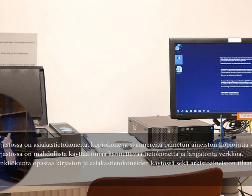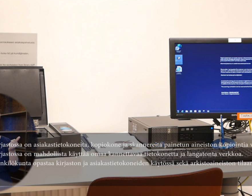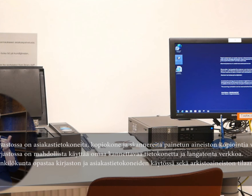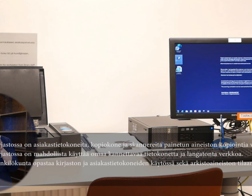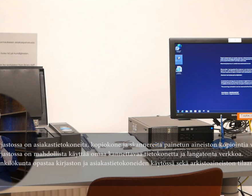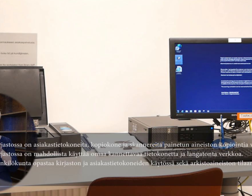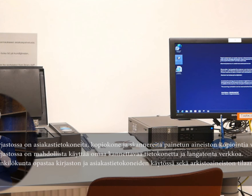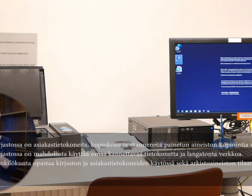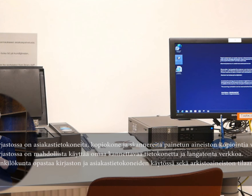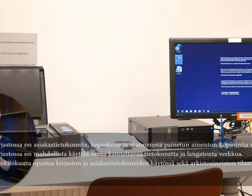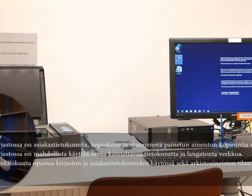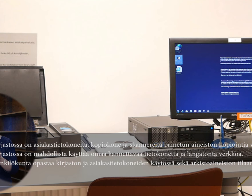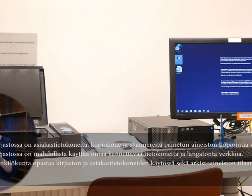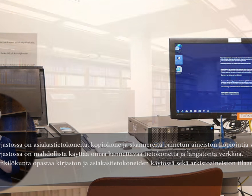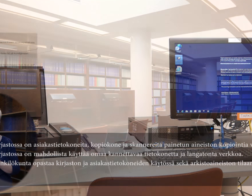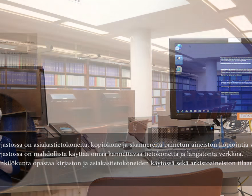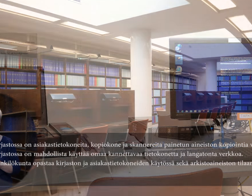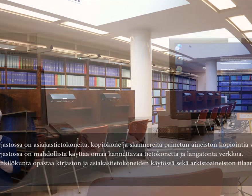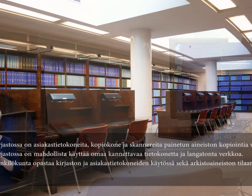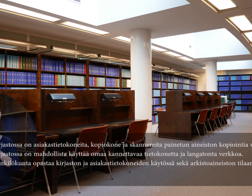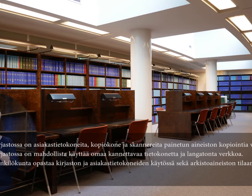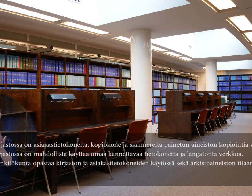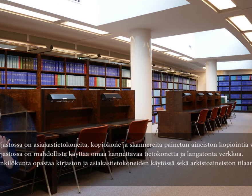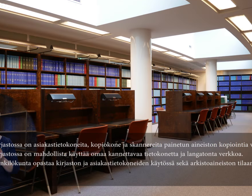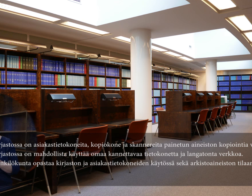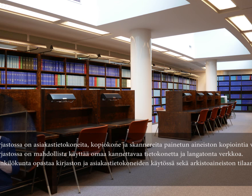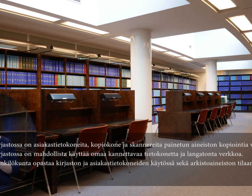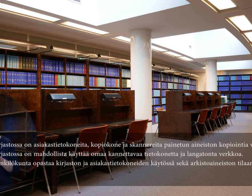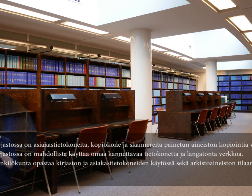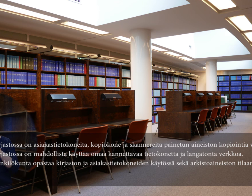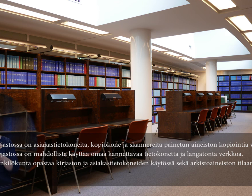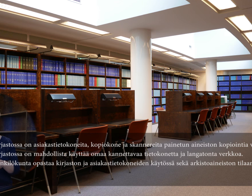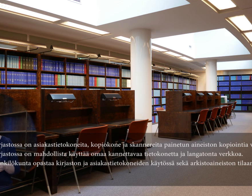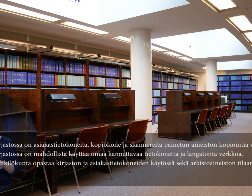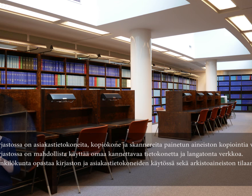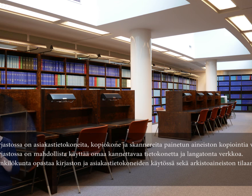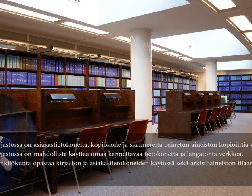Kirjastossa on mahdollista käyttää omaa kannettavaa tietokonetta ja langatonta verkkoa.